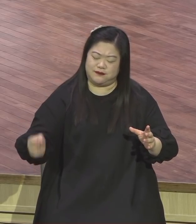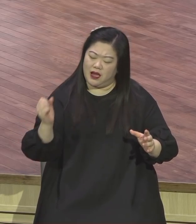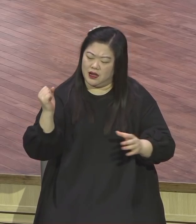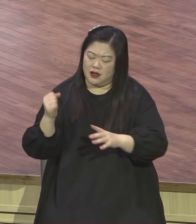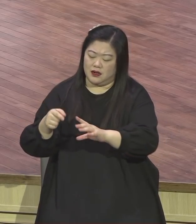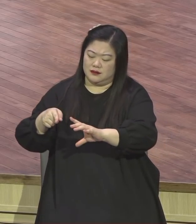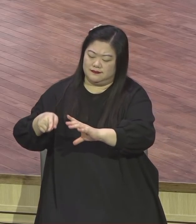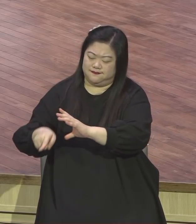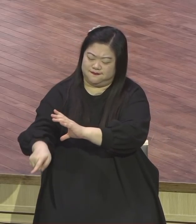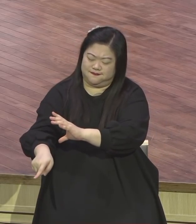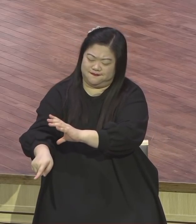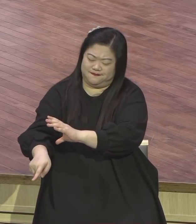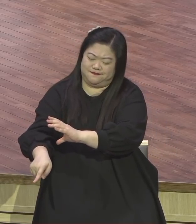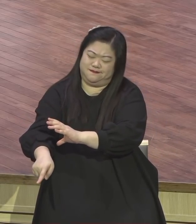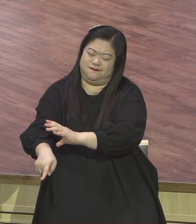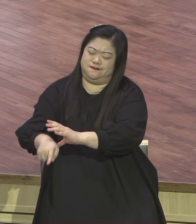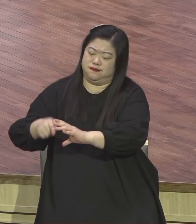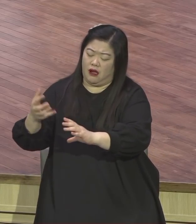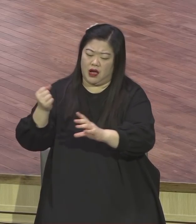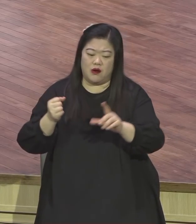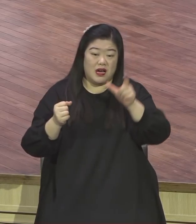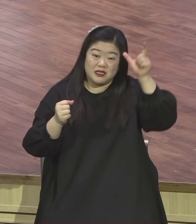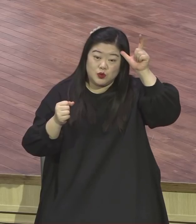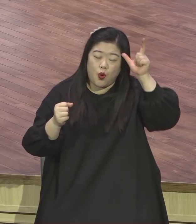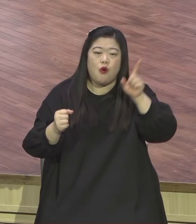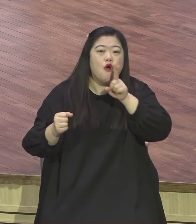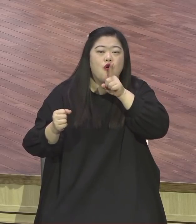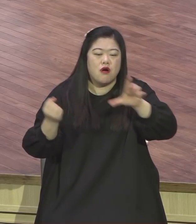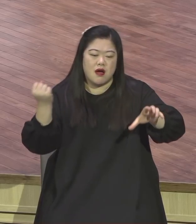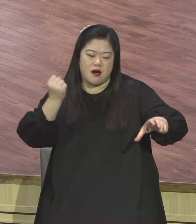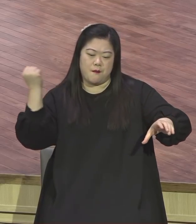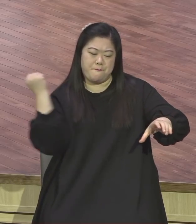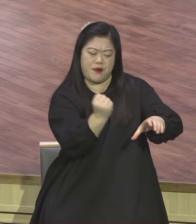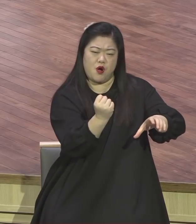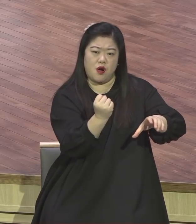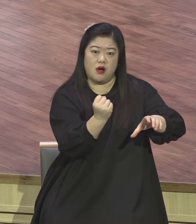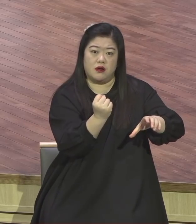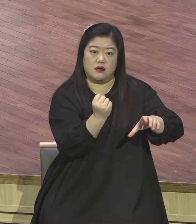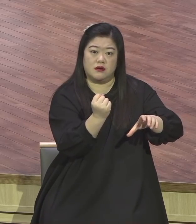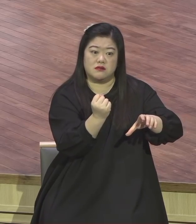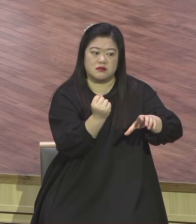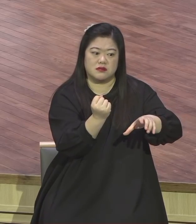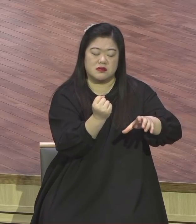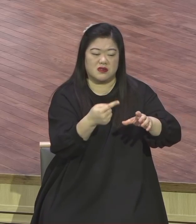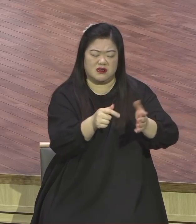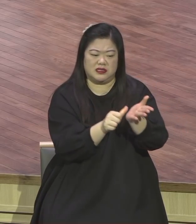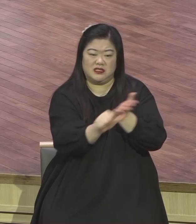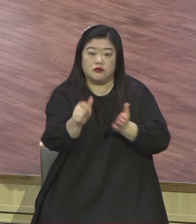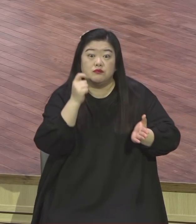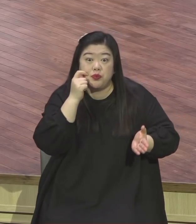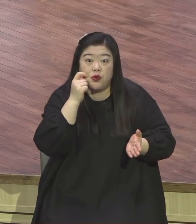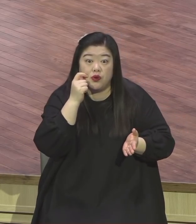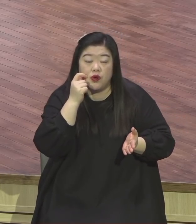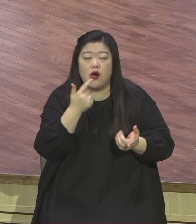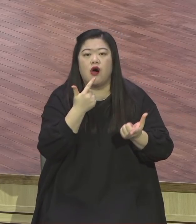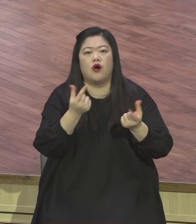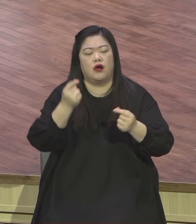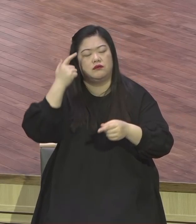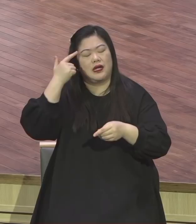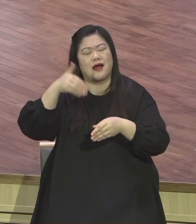불이 체질화 되었다 어떻게 각인 불이 체질화 되어야 돼요